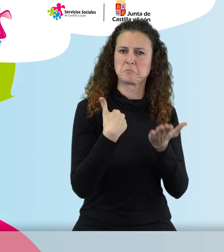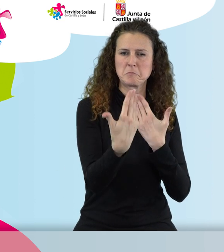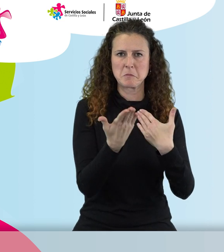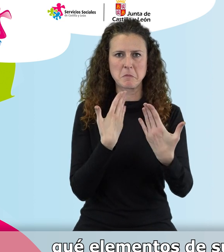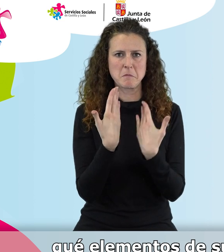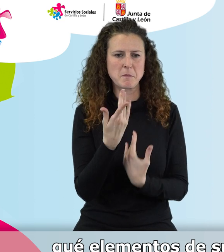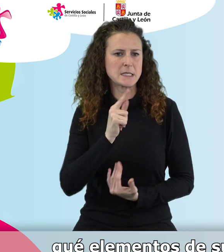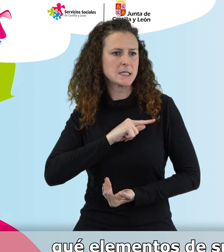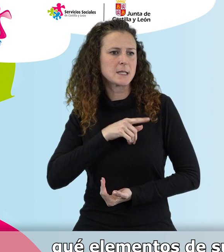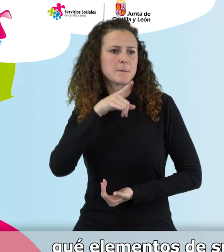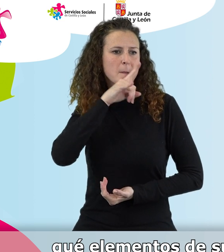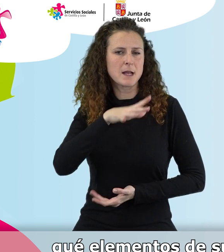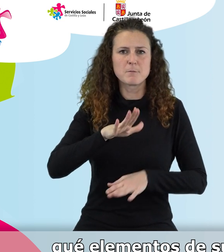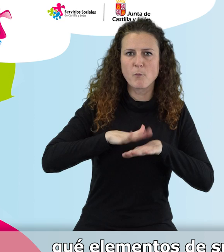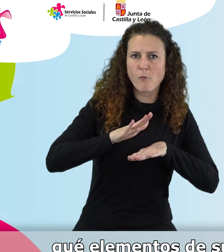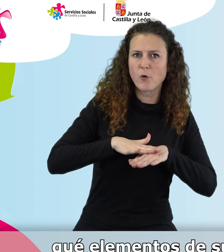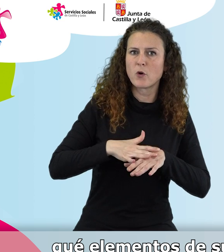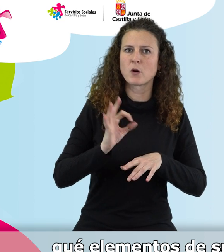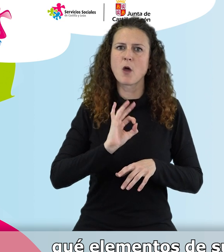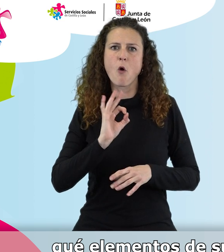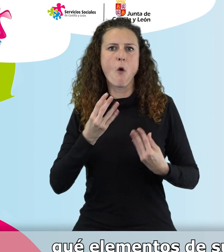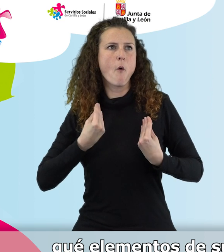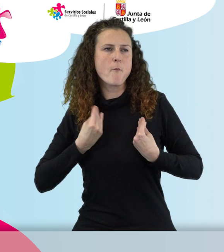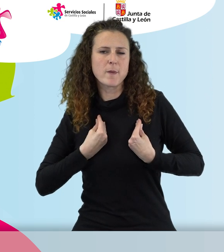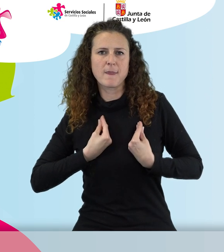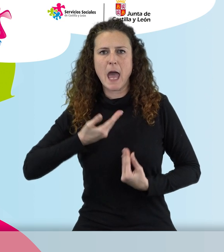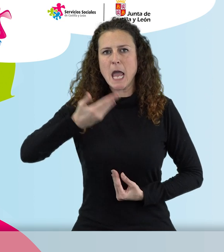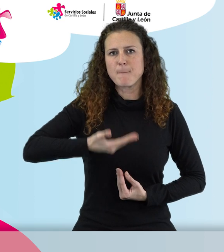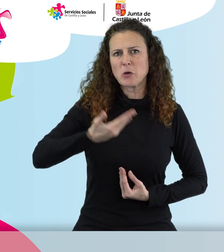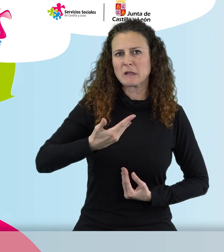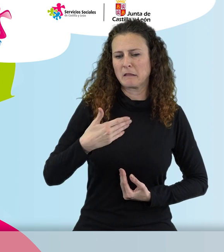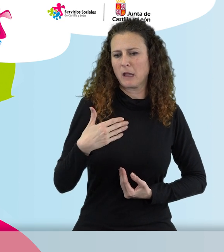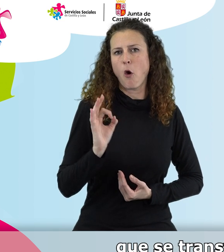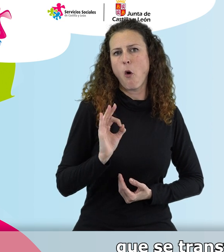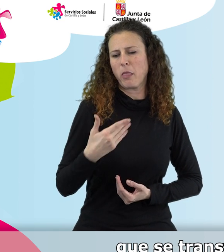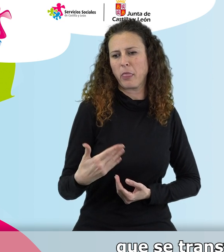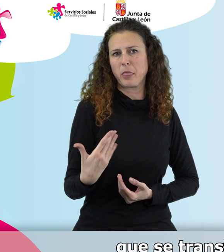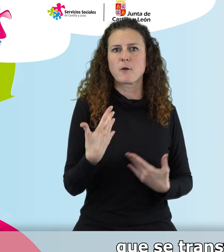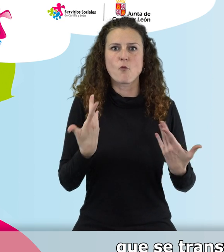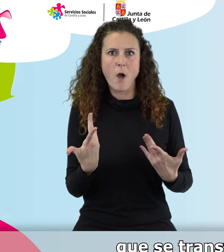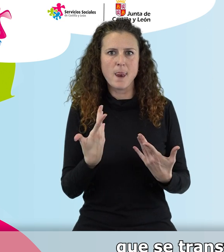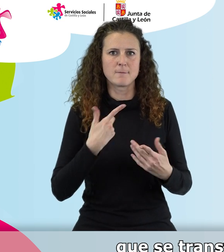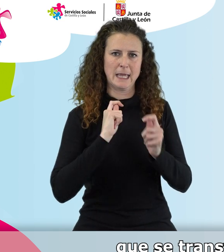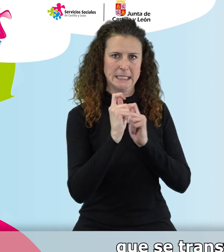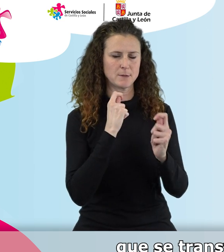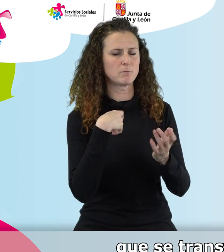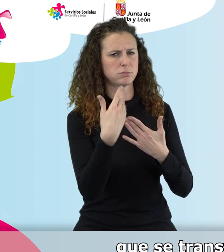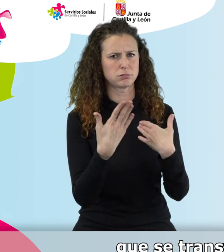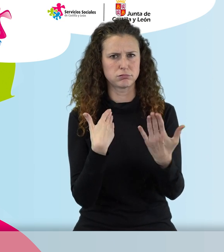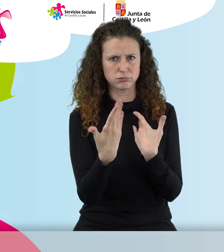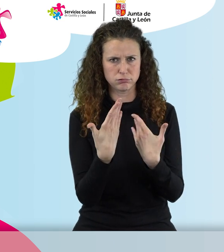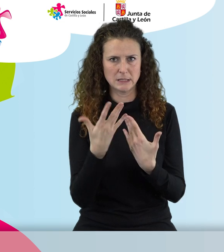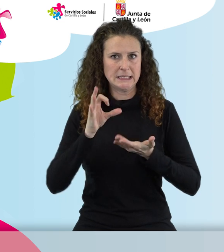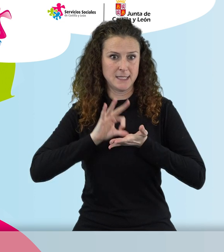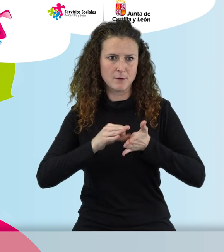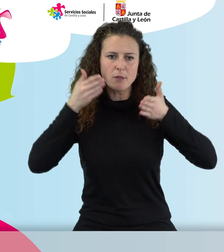malestar, qué elementos de su vida resultan importantes y significativos para la persona, que se transforman en los objetivos del servicio,